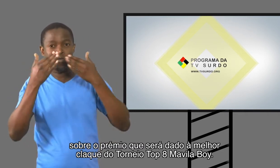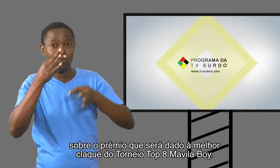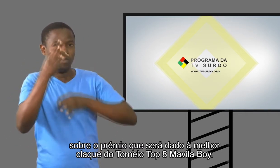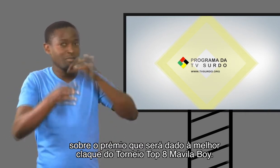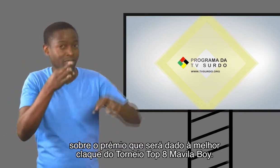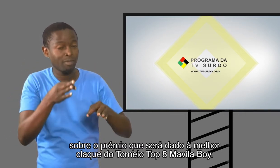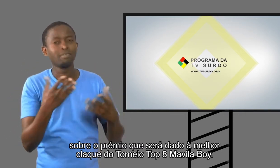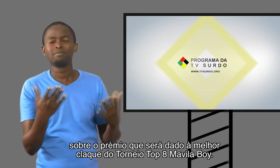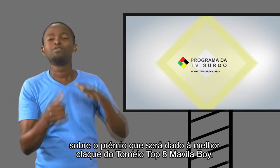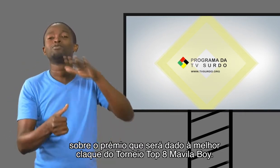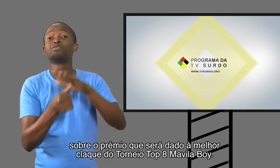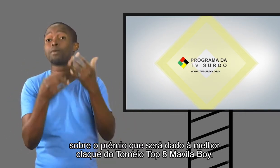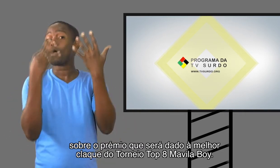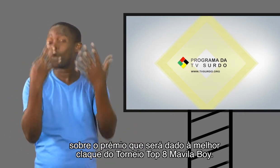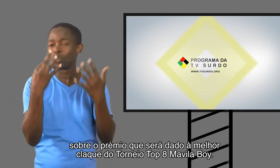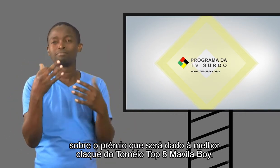torneio Top 8, Mavila Boy.